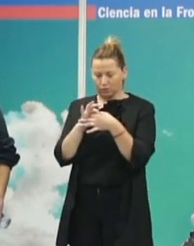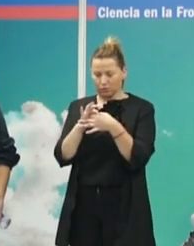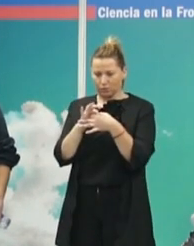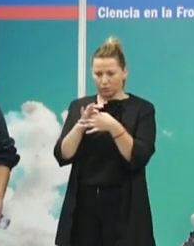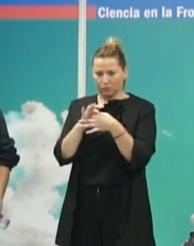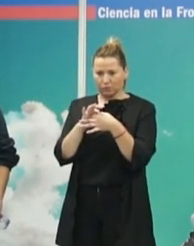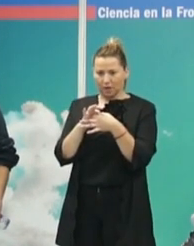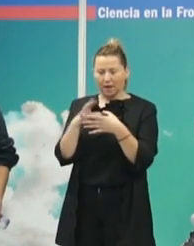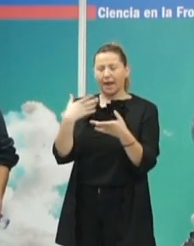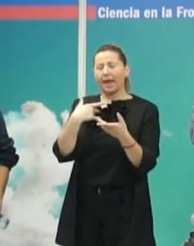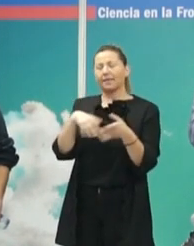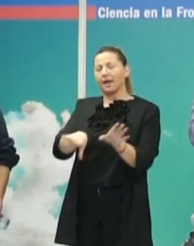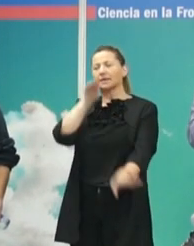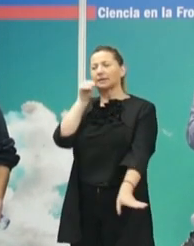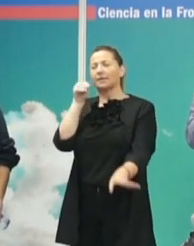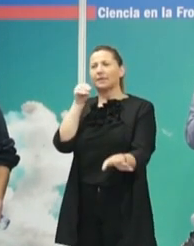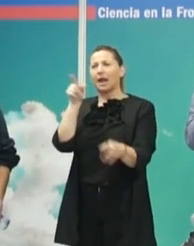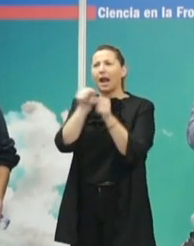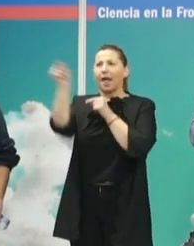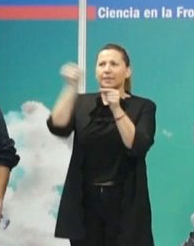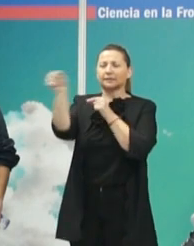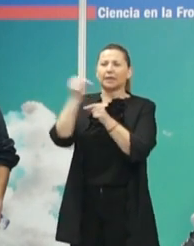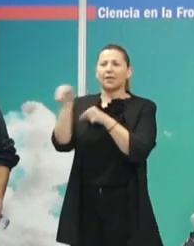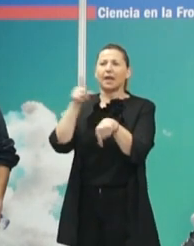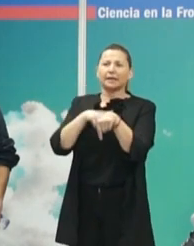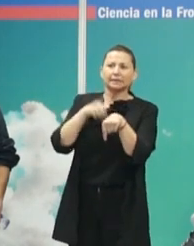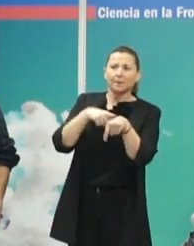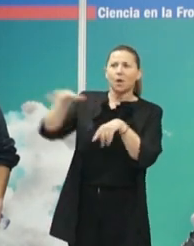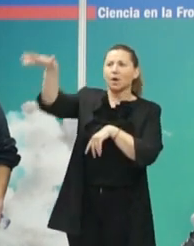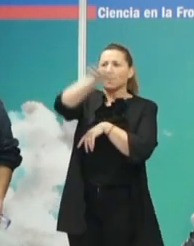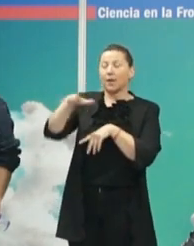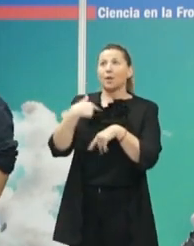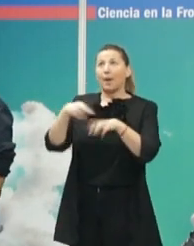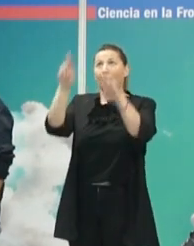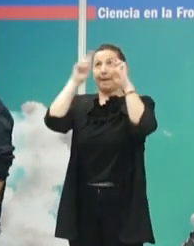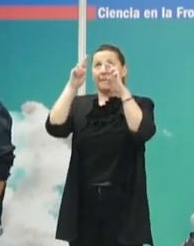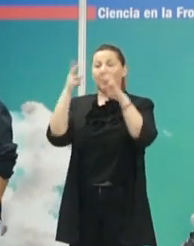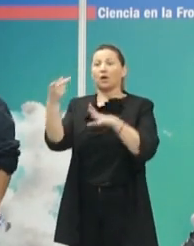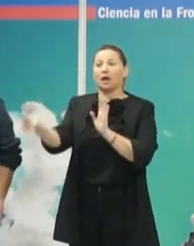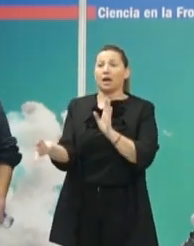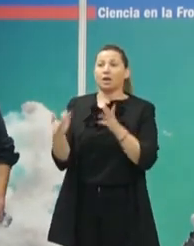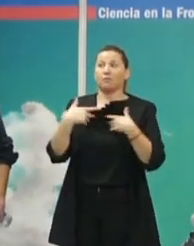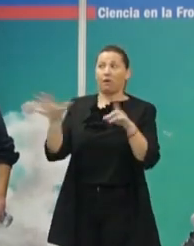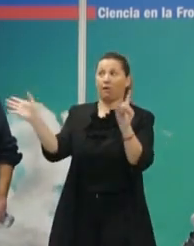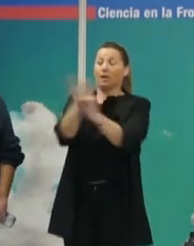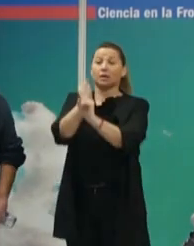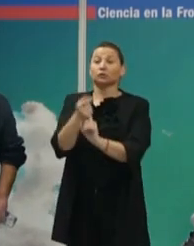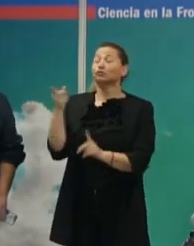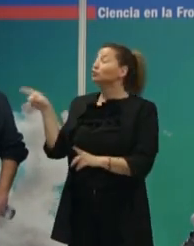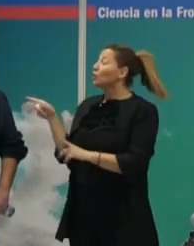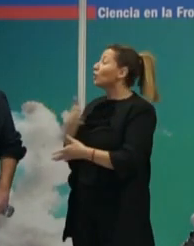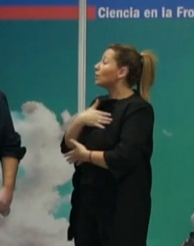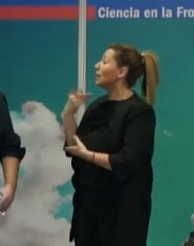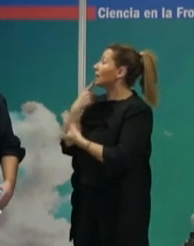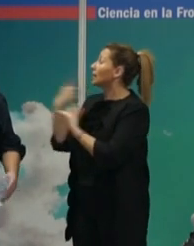también para entender bien lo que son las distancias en el espacio y en el tiempo. Espero que lo hayamos conseguido. ¿Quieres añadir algo más? No. Y